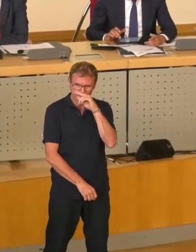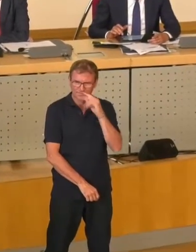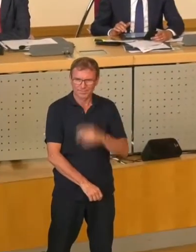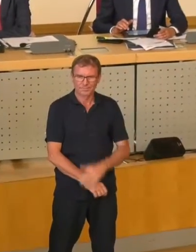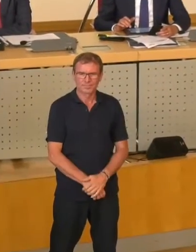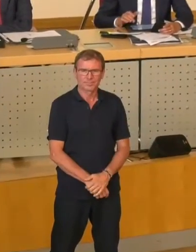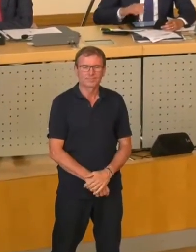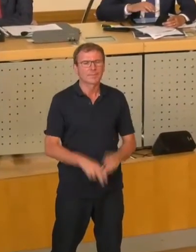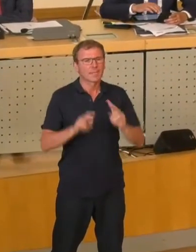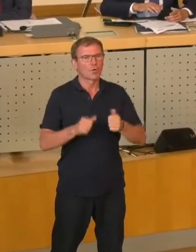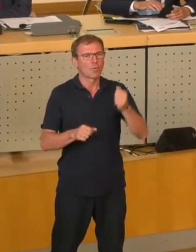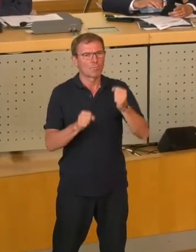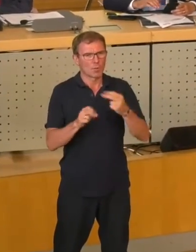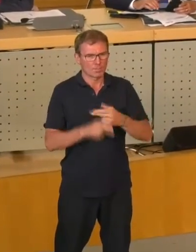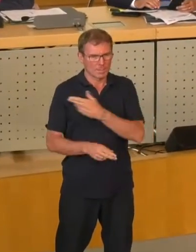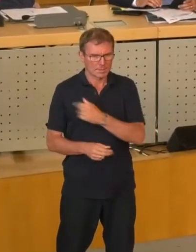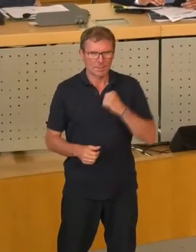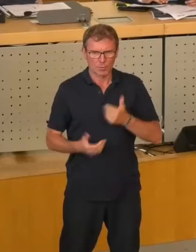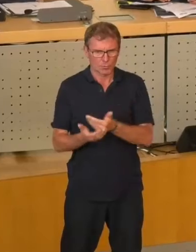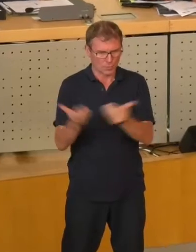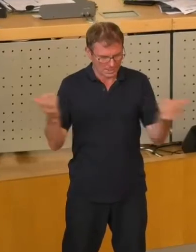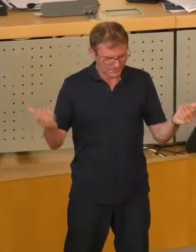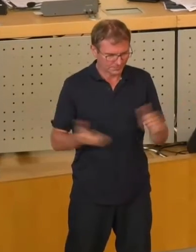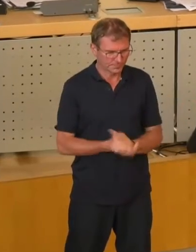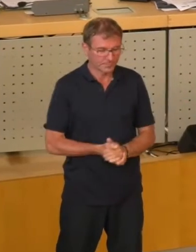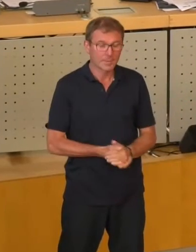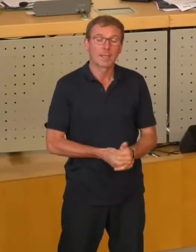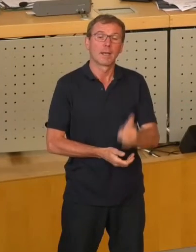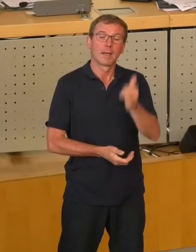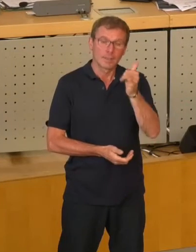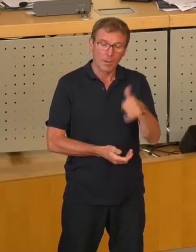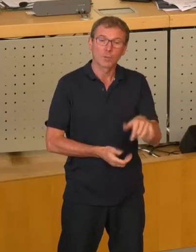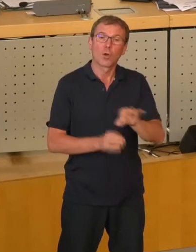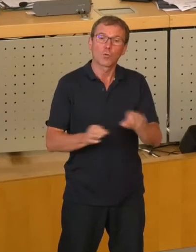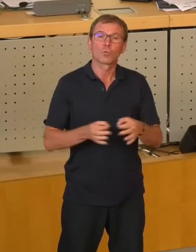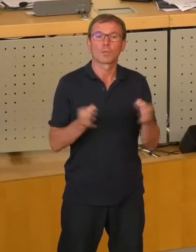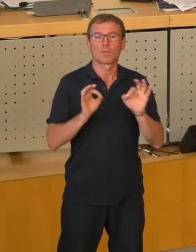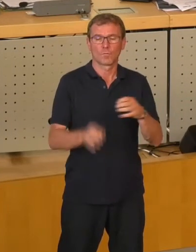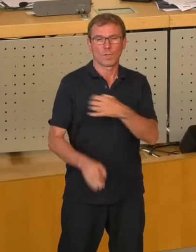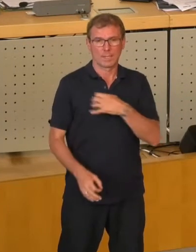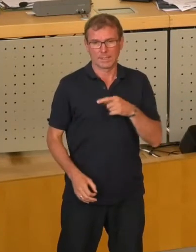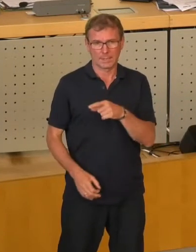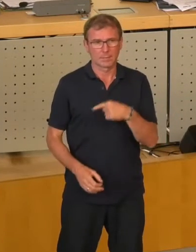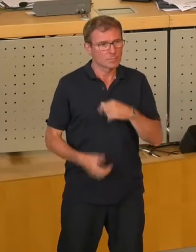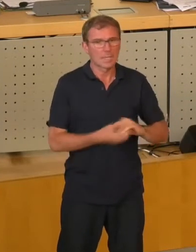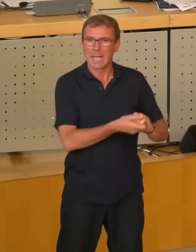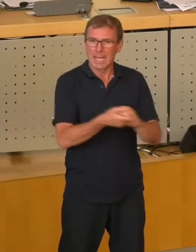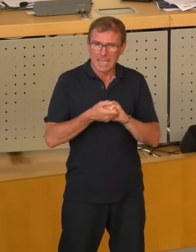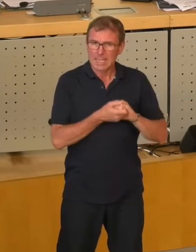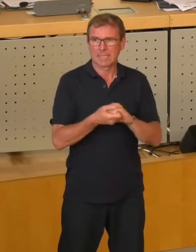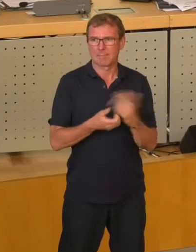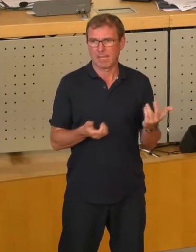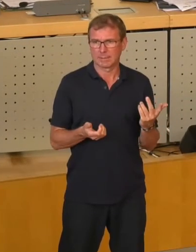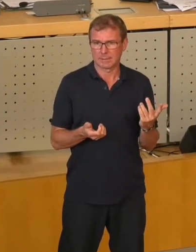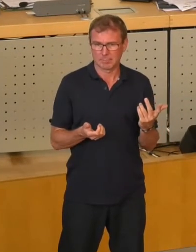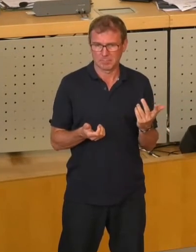Sehr geehrter Herr Oberbürgermeister, sehr geehrte Kolleginnen und Kollegen, ja. Heute ist wirklich ein guter Tag für Dresden. Wir treffen gemeinsam, so wie